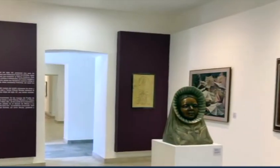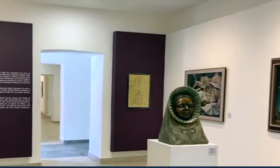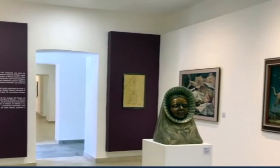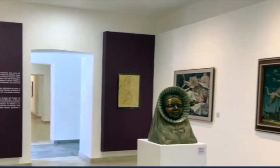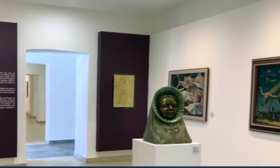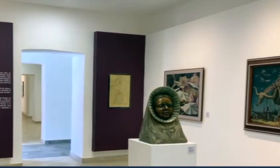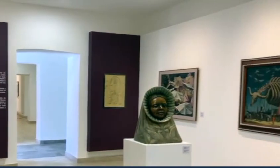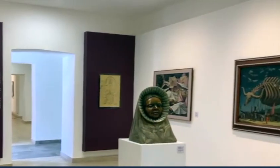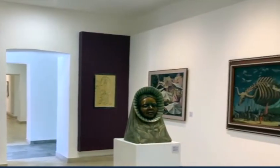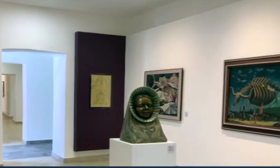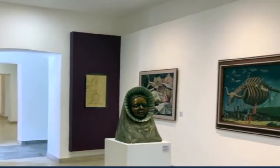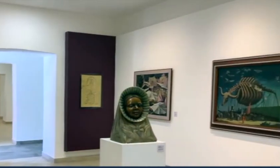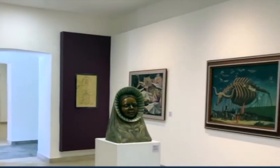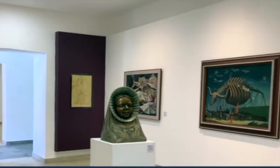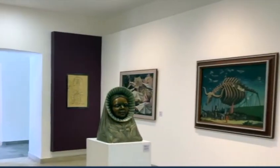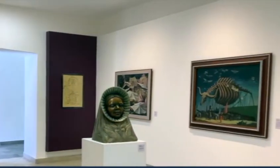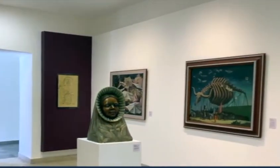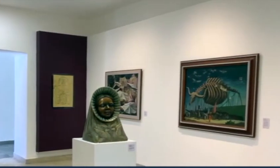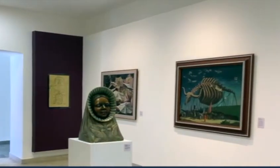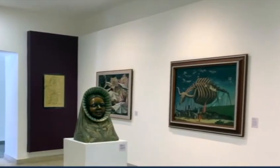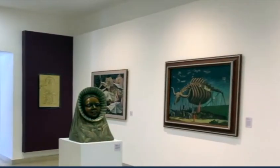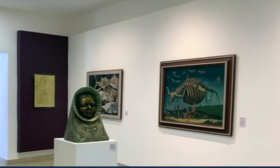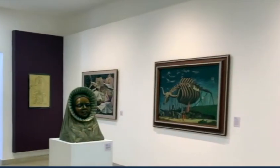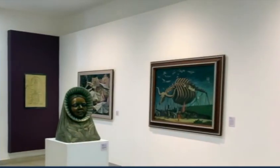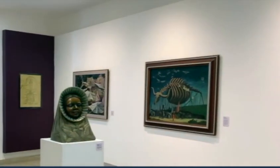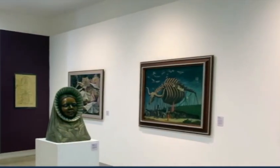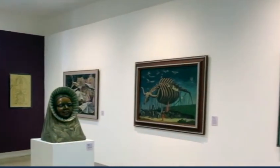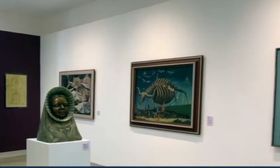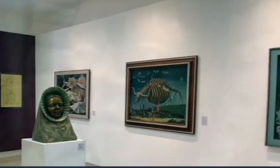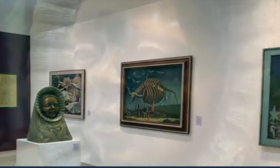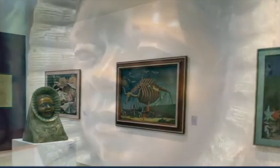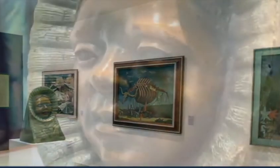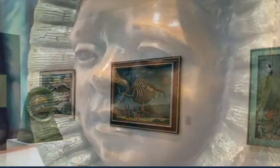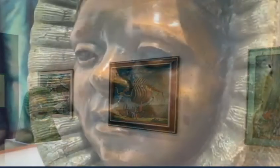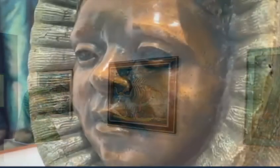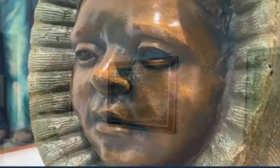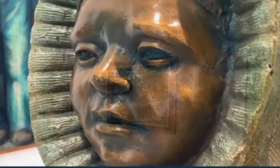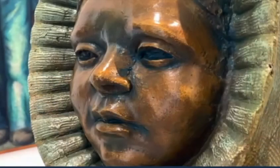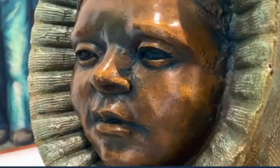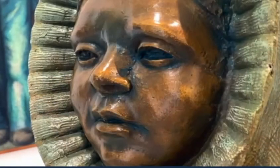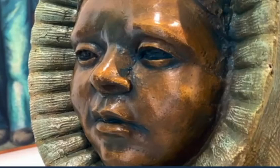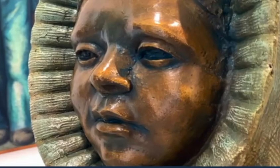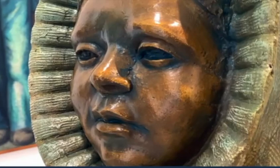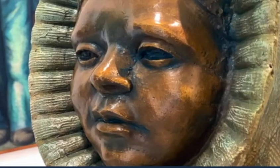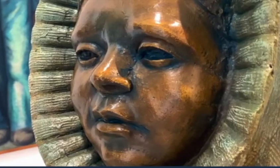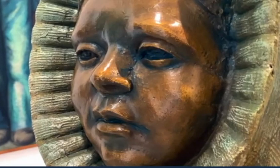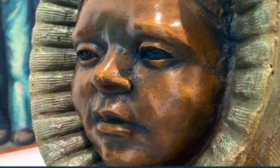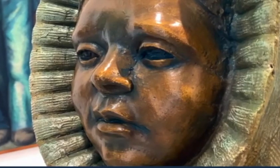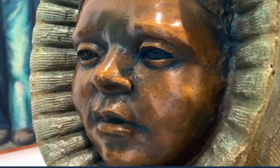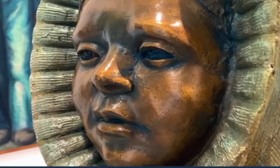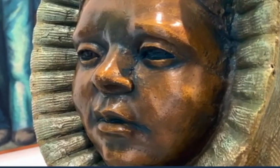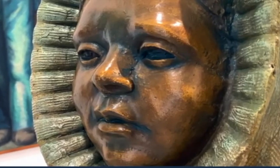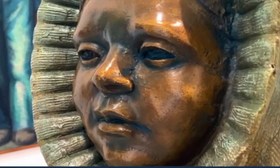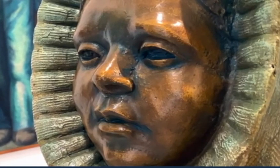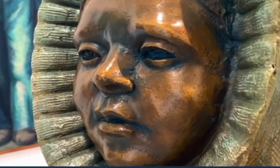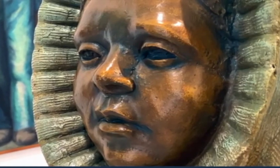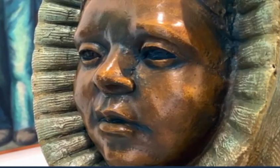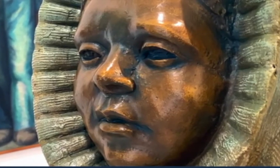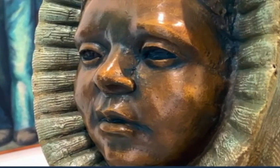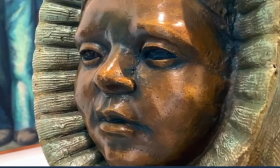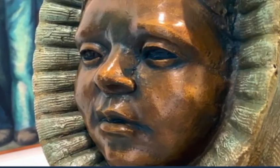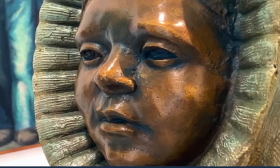el trabajo la museu se fue del En el personaje estudio obra de la ciudad, los建築es y en Lucía Quiro de la Ficha en